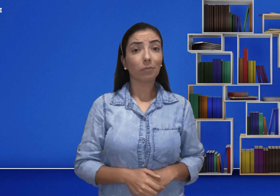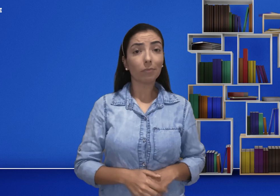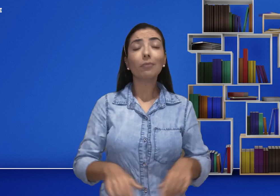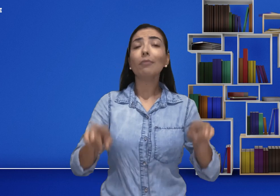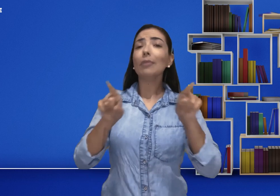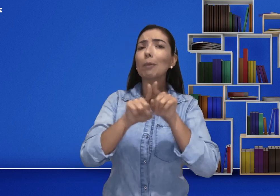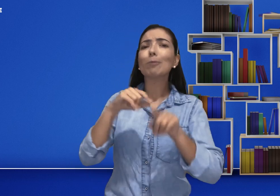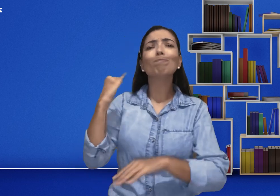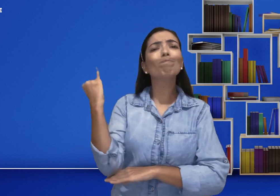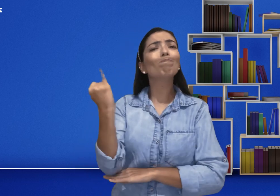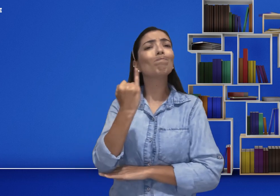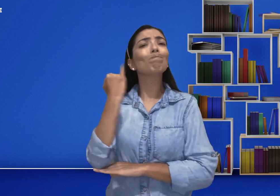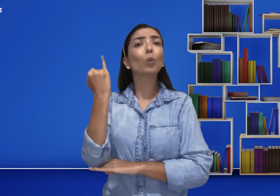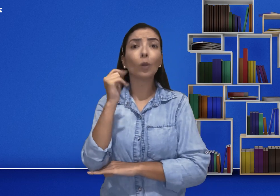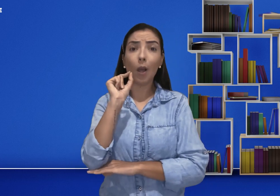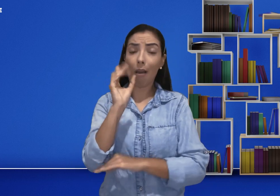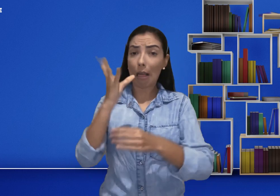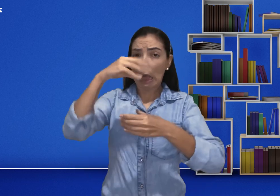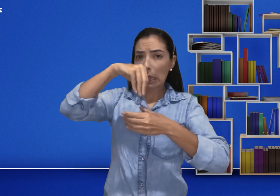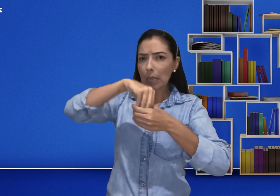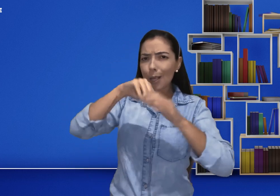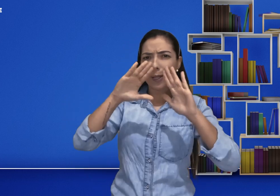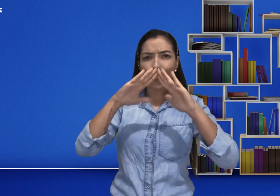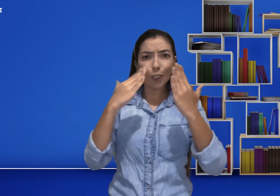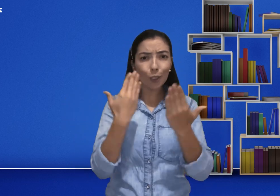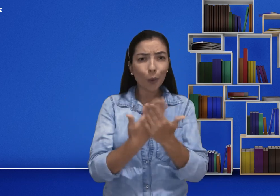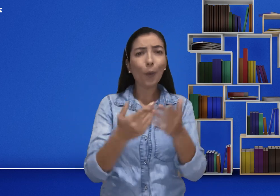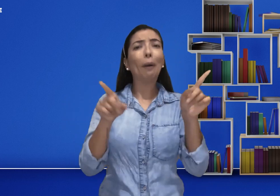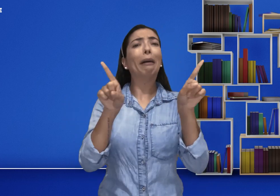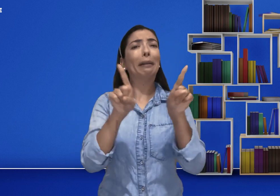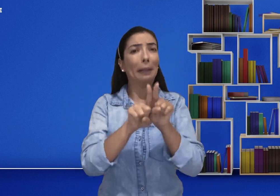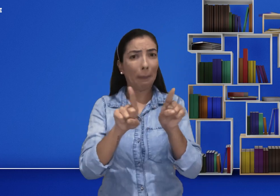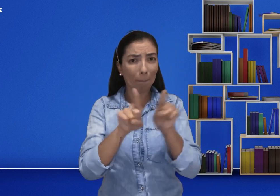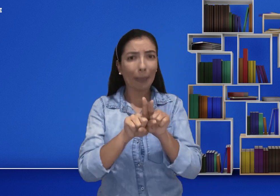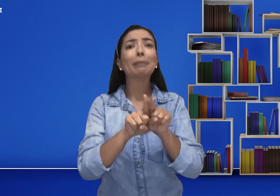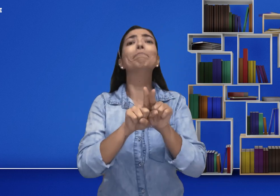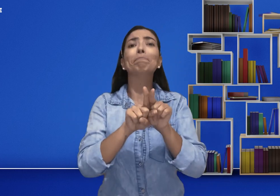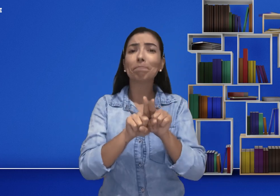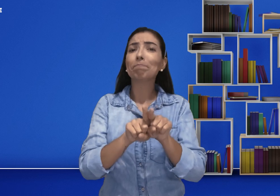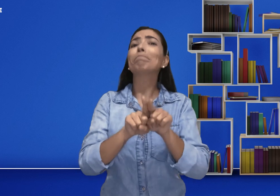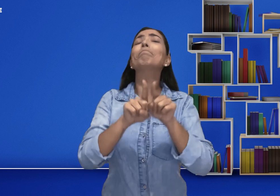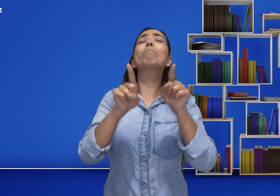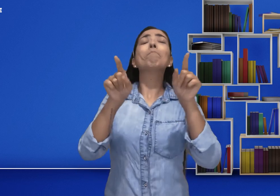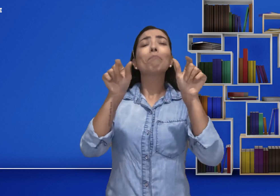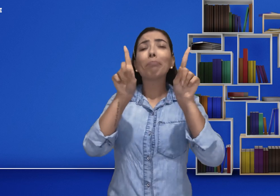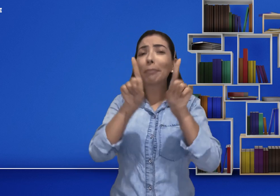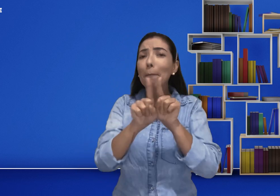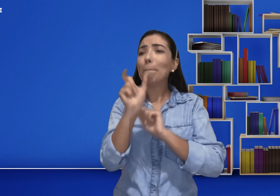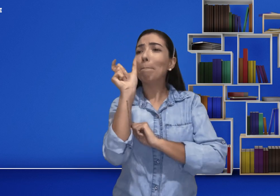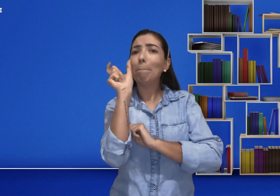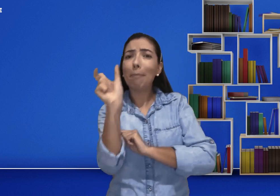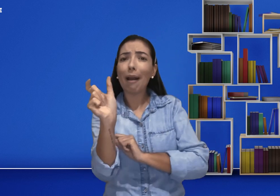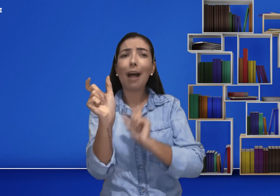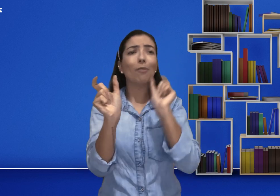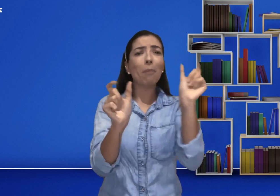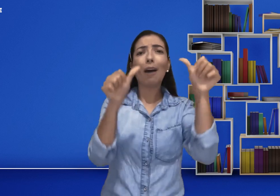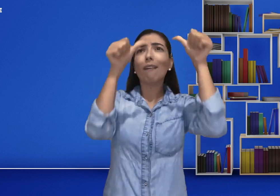É importantíssimo que também nas escolas, nos móveis e em todos os móveis, as palavras estejam